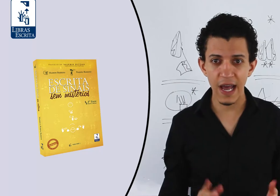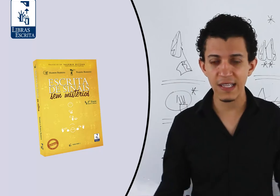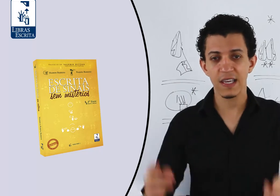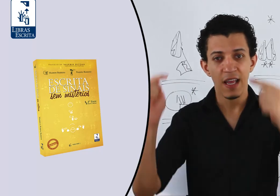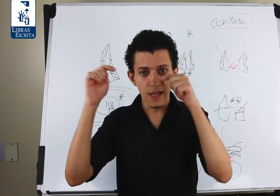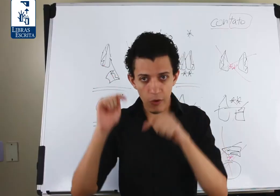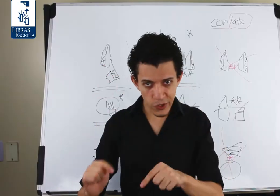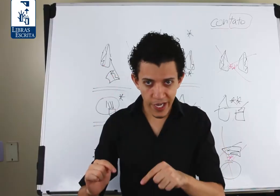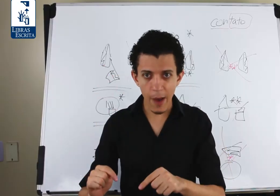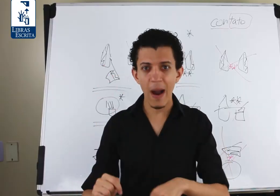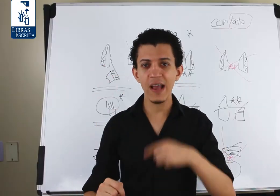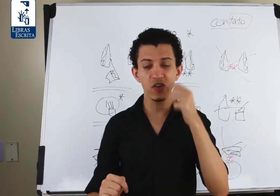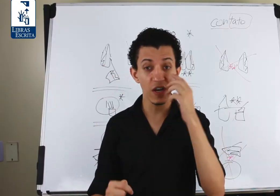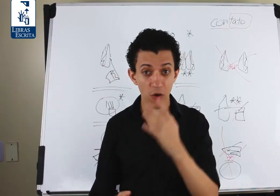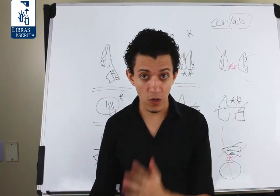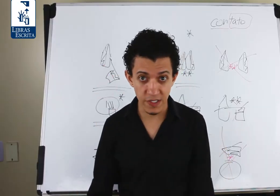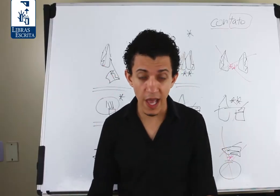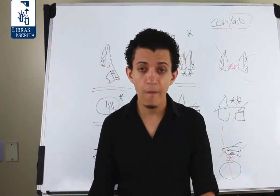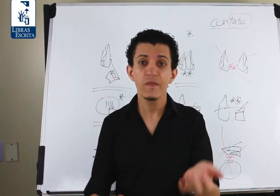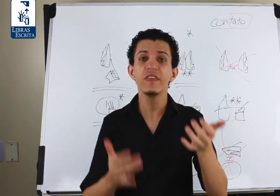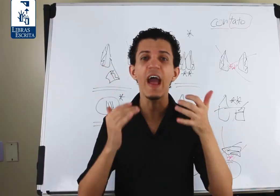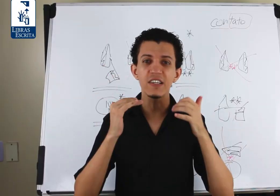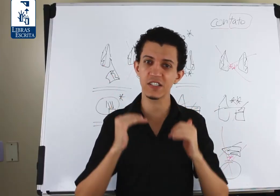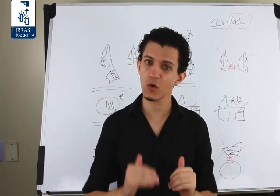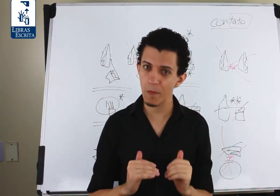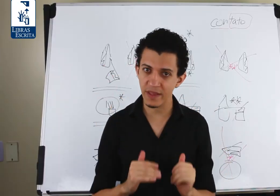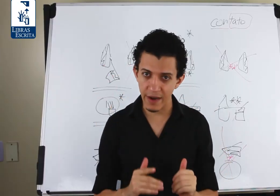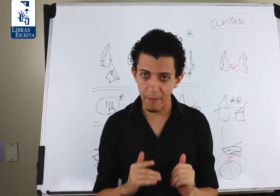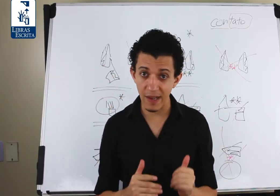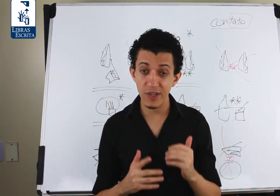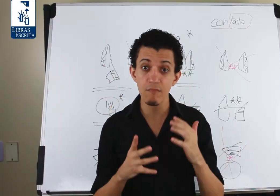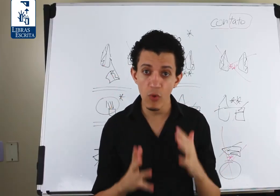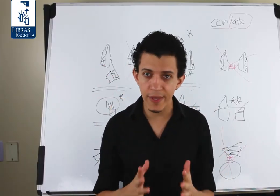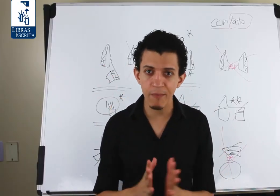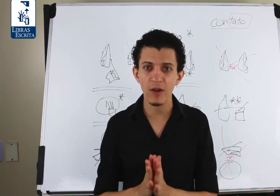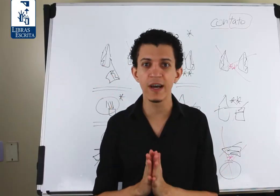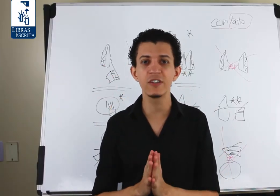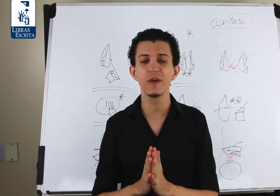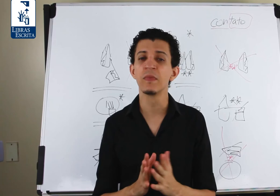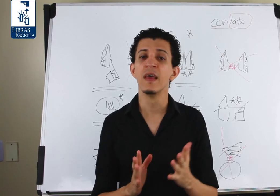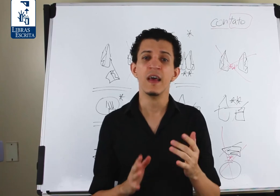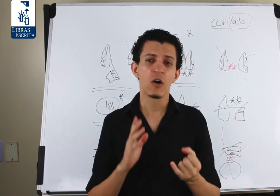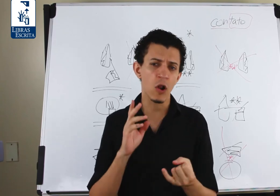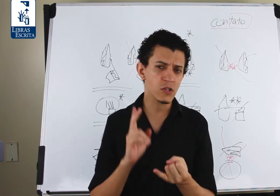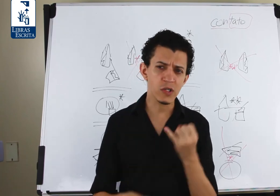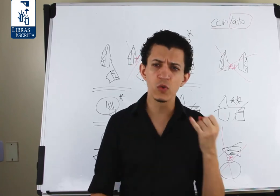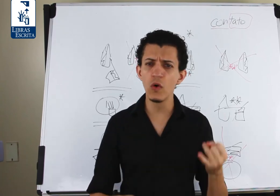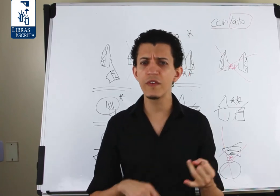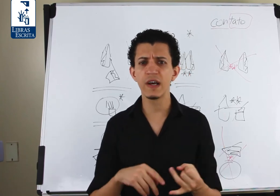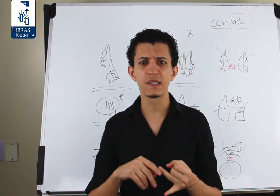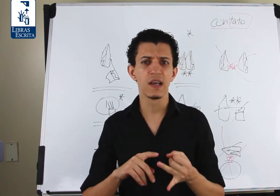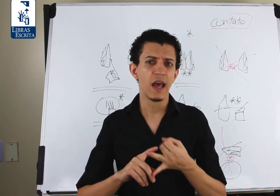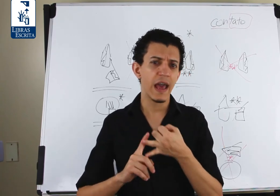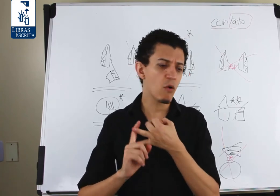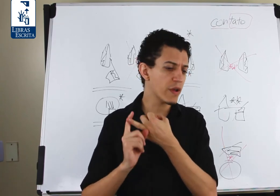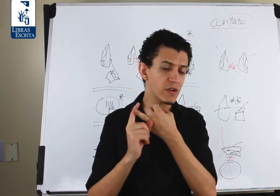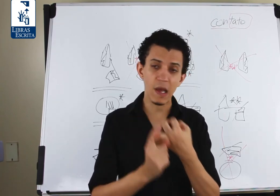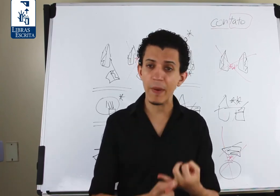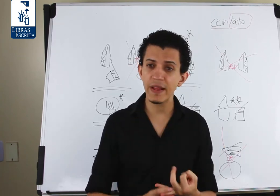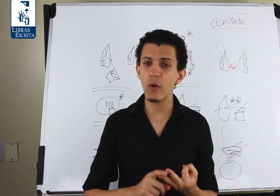Sinais. Clique curtir aqui abaixo, clique no gostei, deixe seu comentário abaixo, isso é muito importante. Coloque suas dúvidas, o que você aprendeu